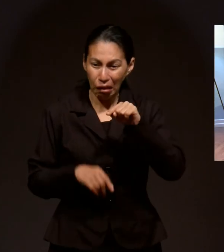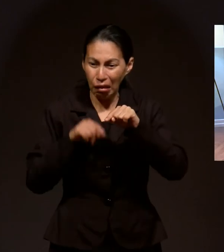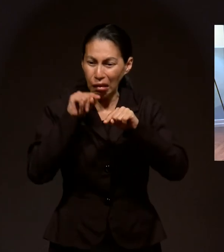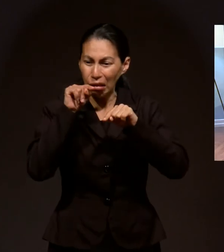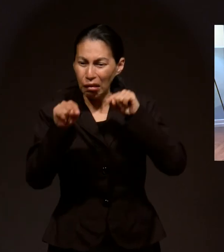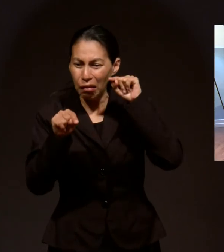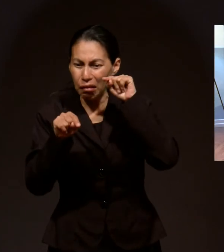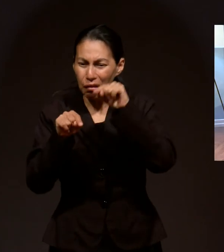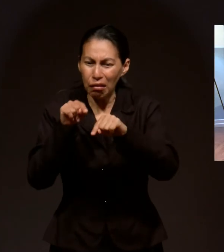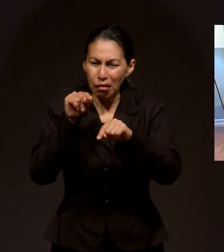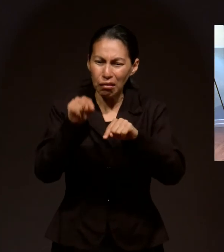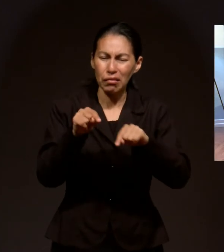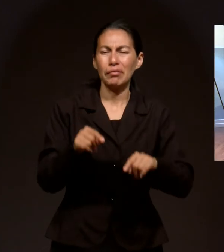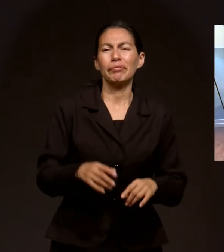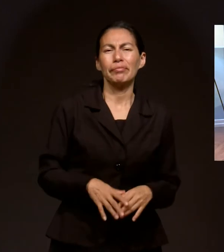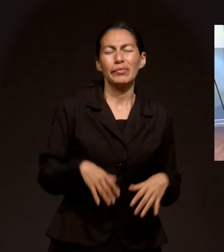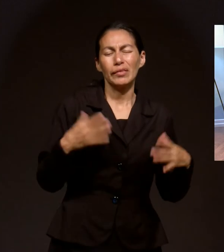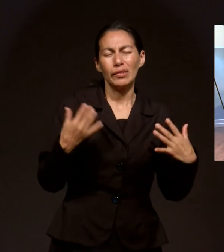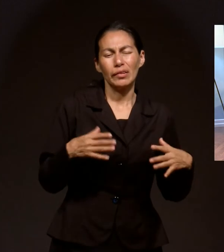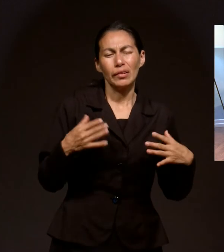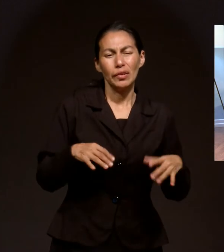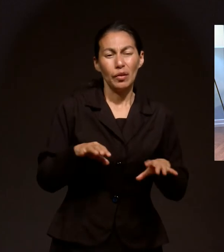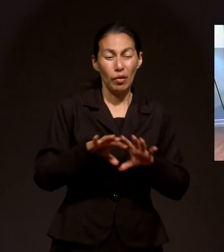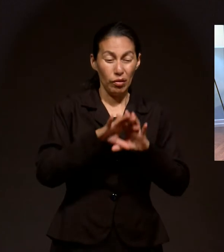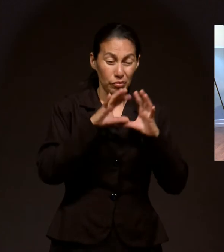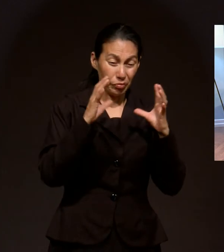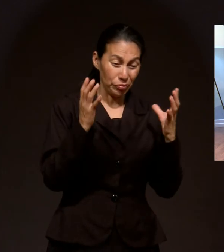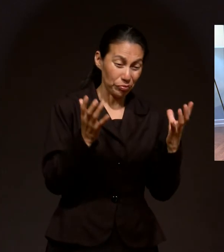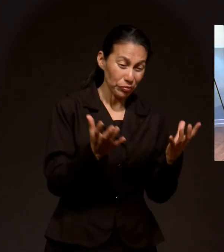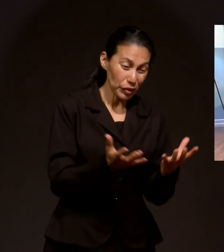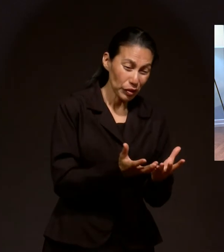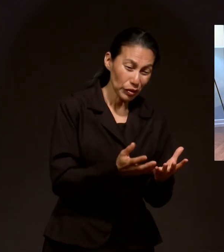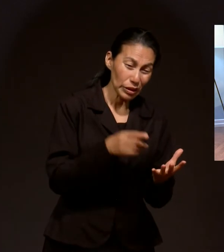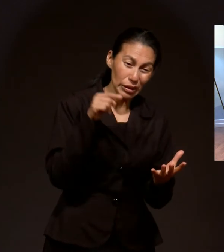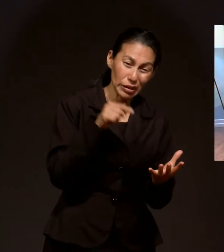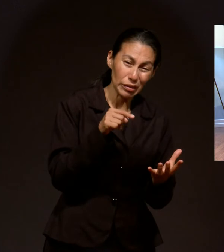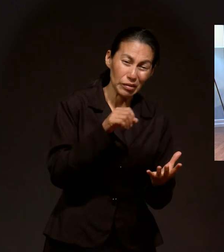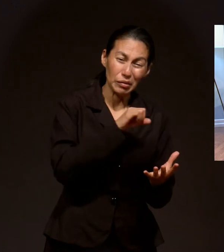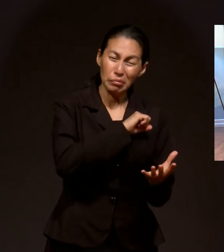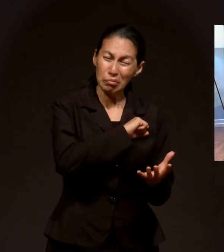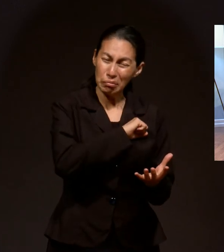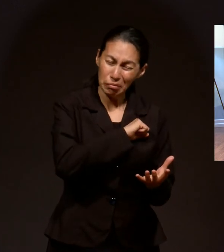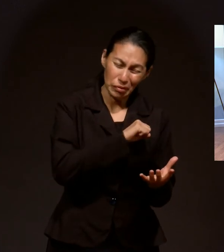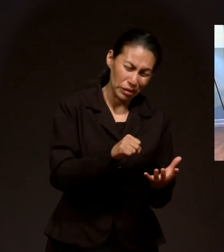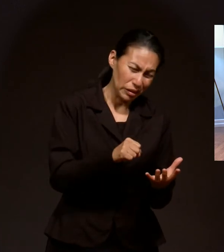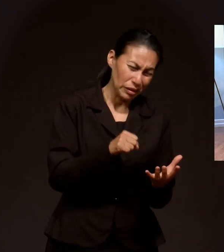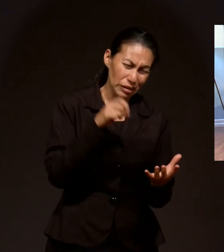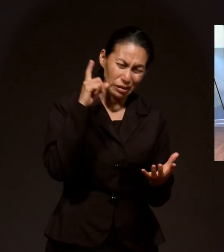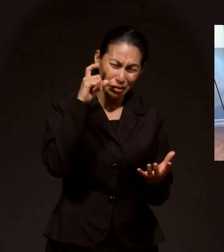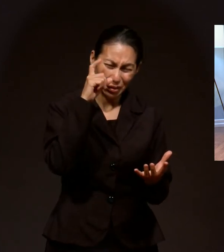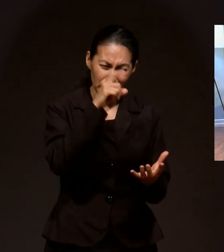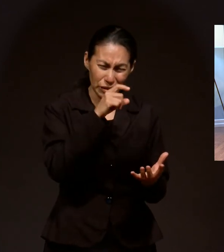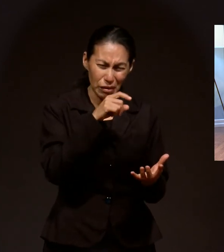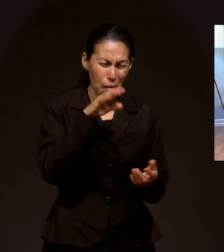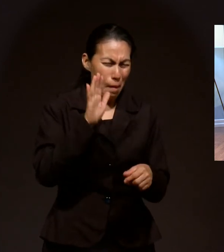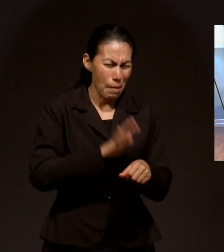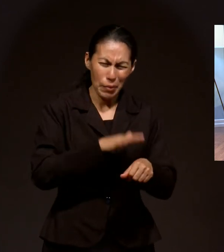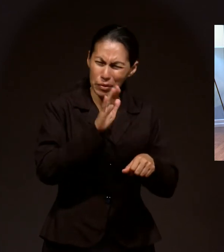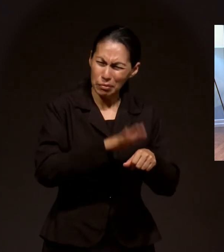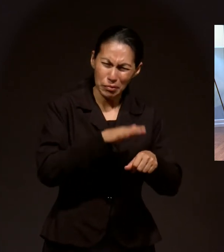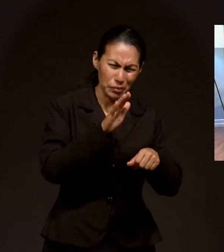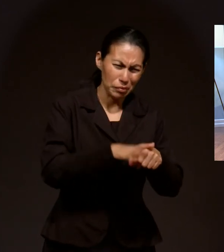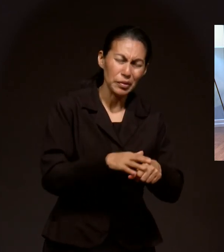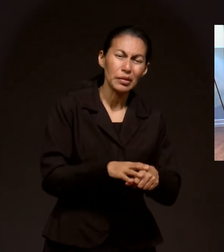el mundo se está polarizando. Cada vez va a haber más maldad, más